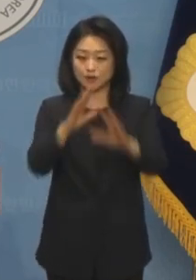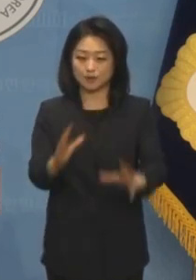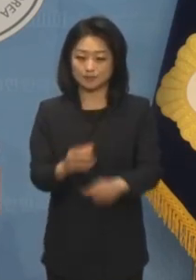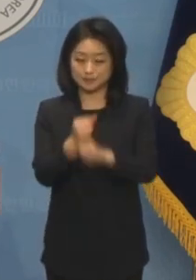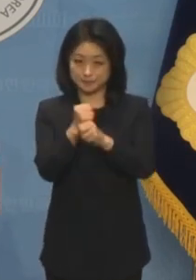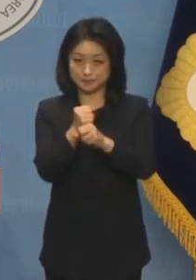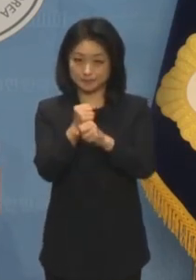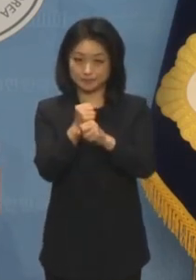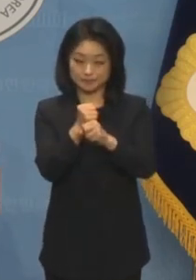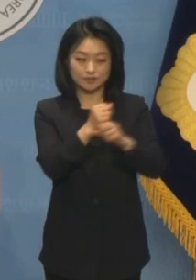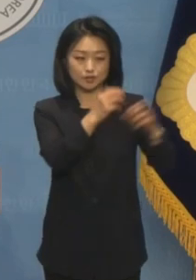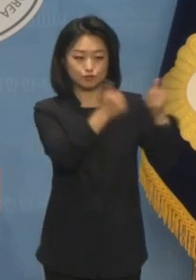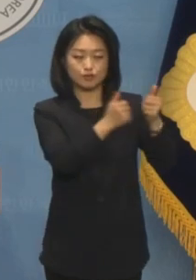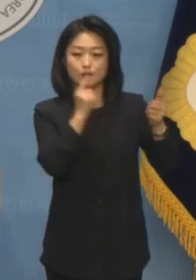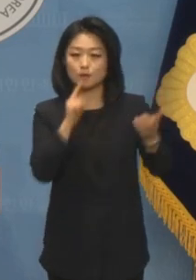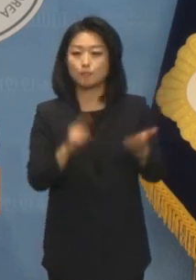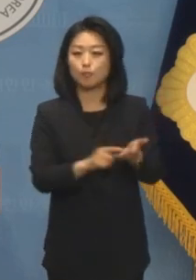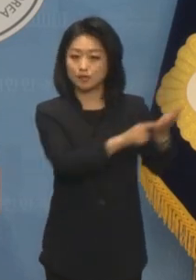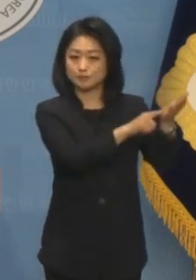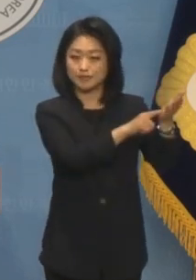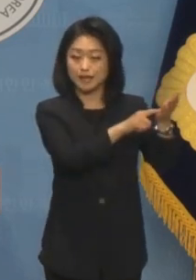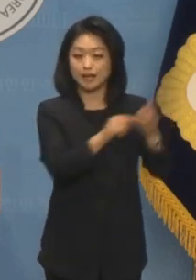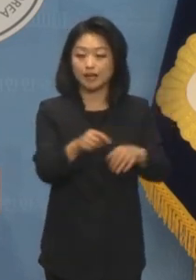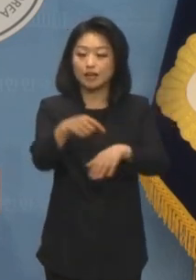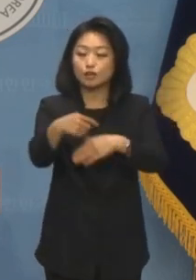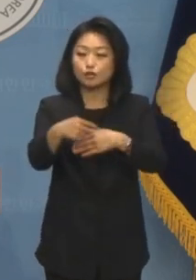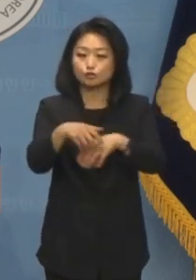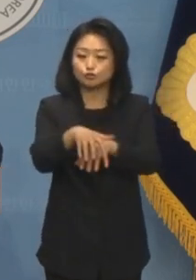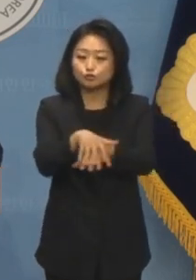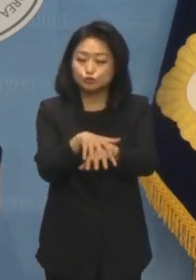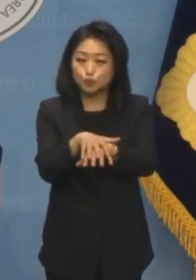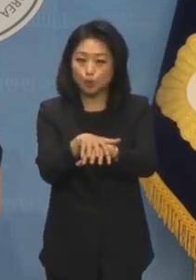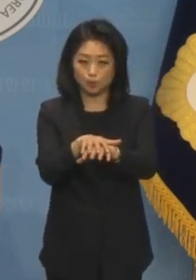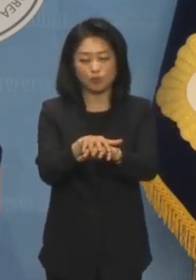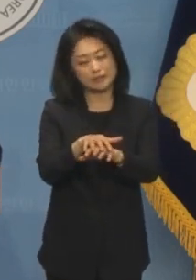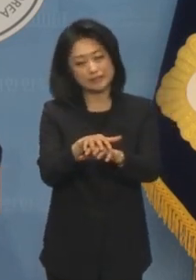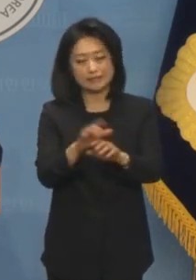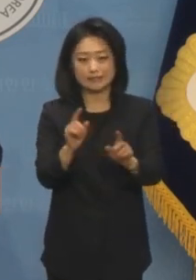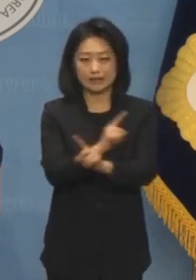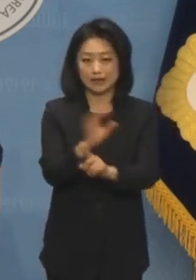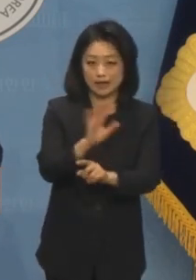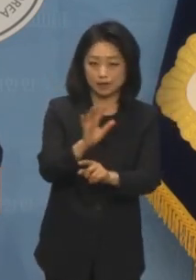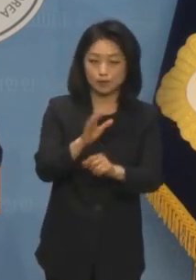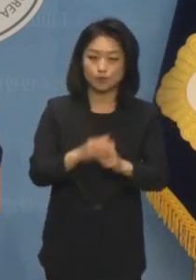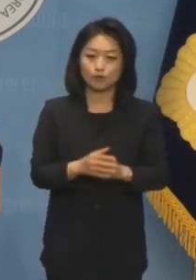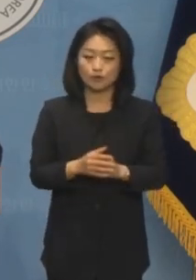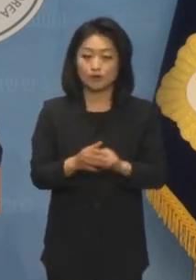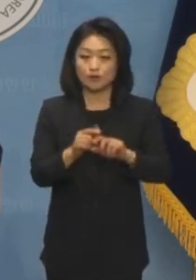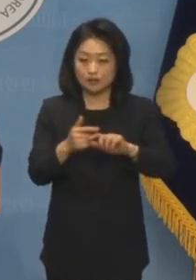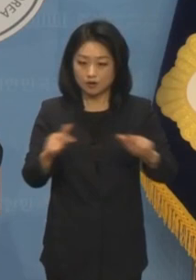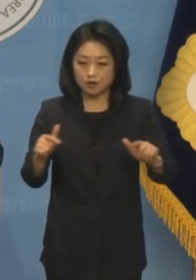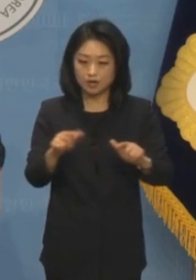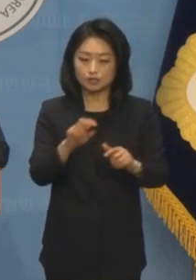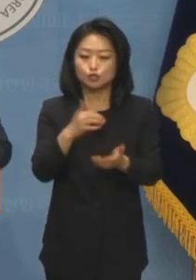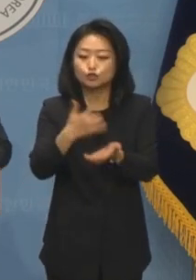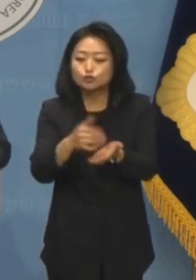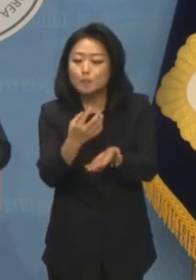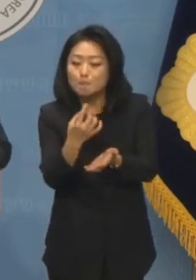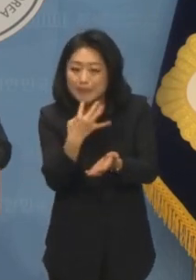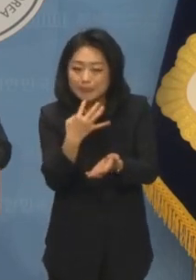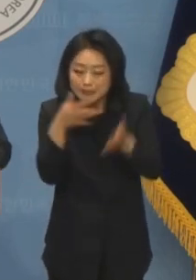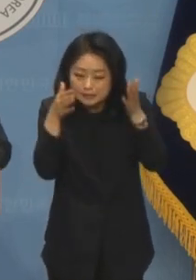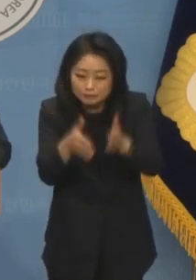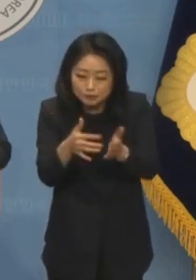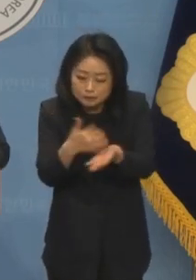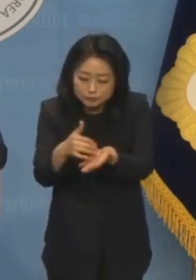연금의 구조개혁에 대한 논의보다는 보험료율과 소득대체율, 수급개시연령상향 등 모수조정에 국한된